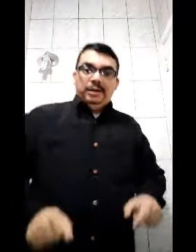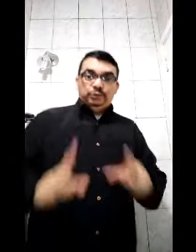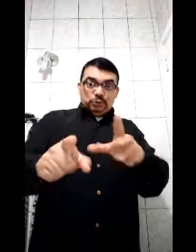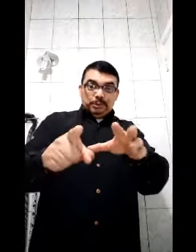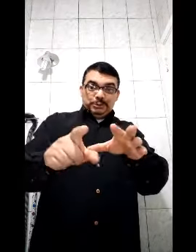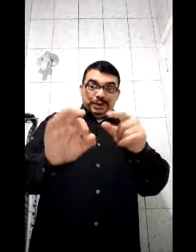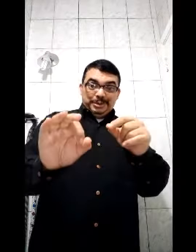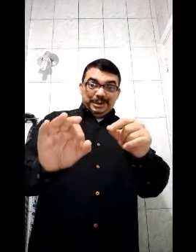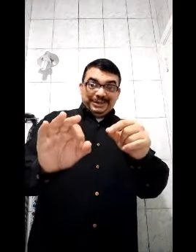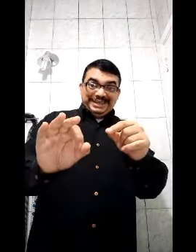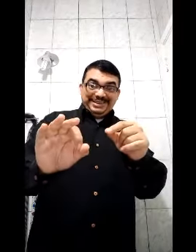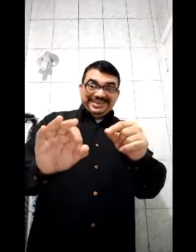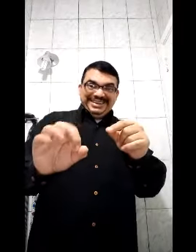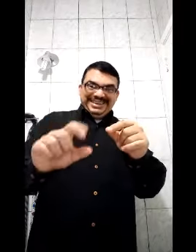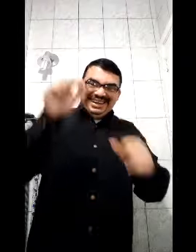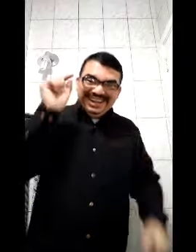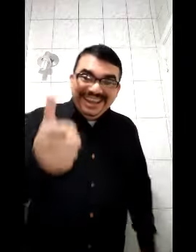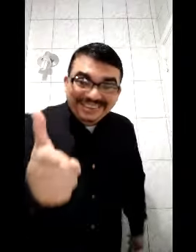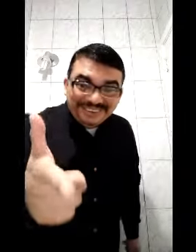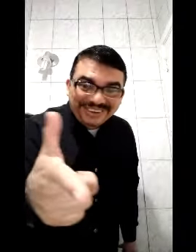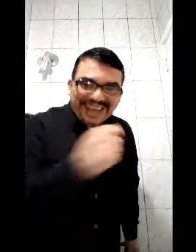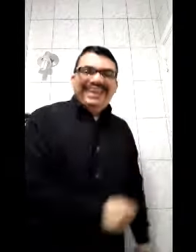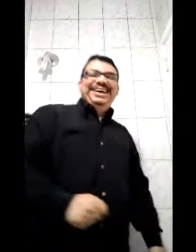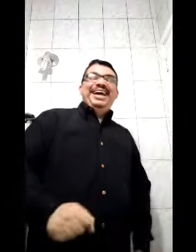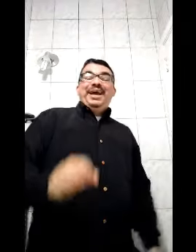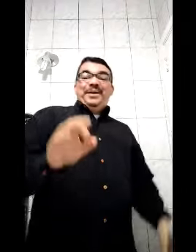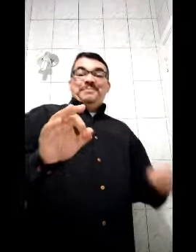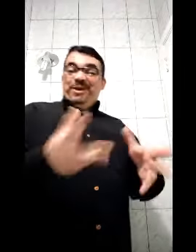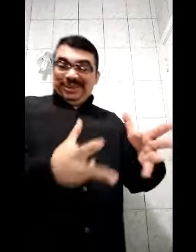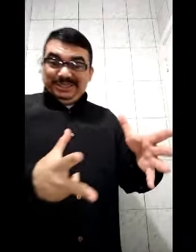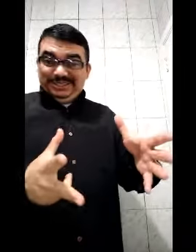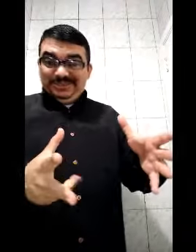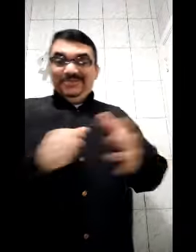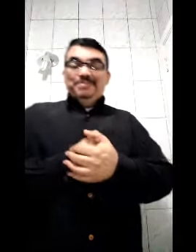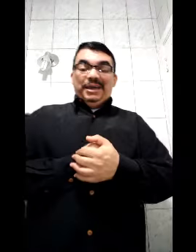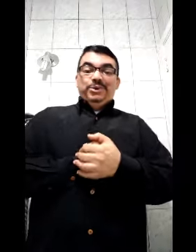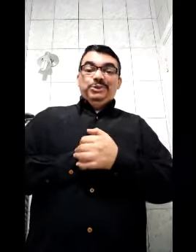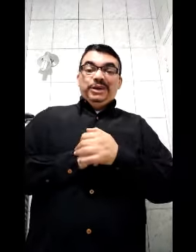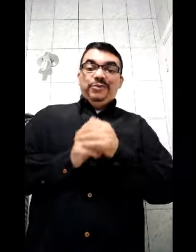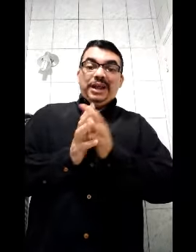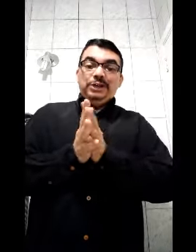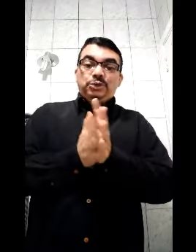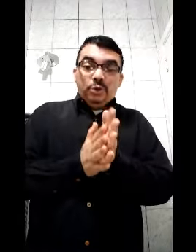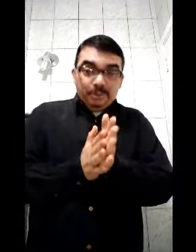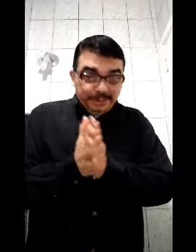Desculpa pessoal, câmera quase caiu. Vamos lá. Maurício. Bem, hoje eu quero falar sobre